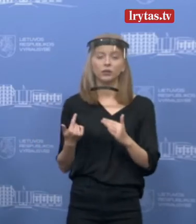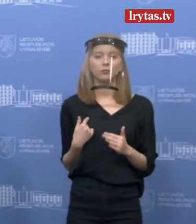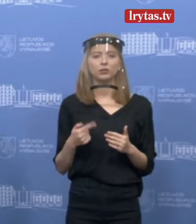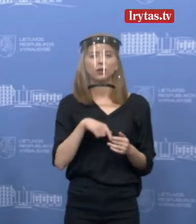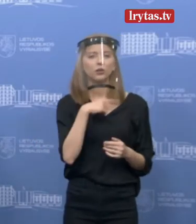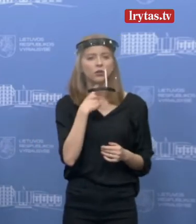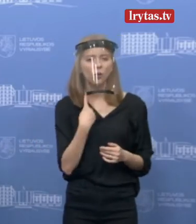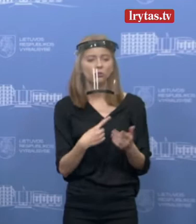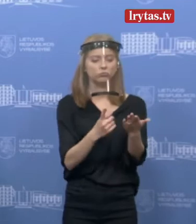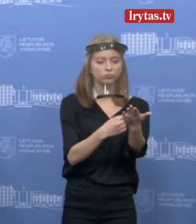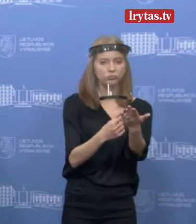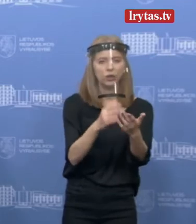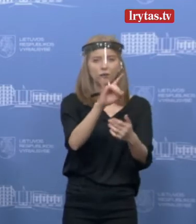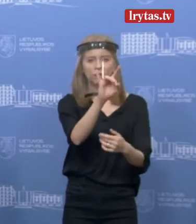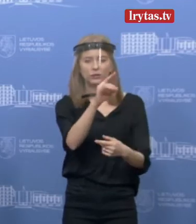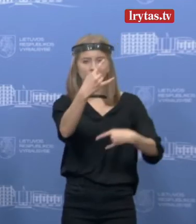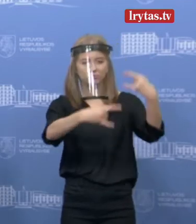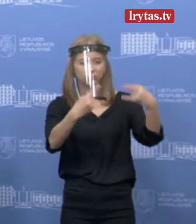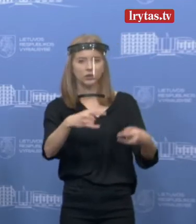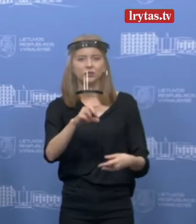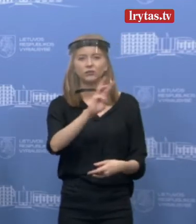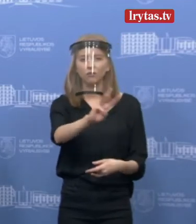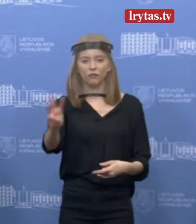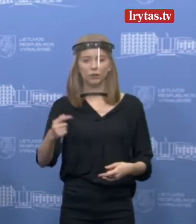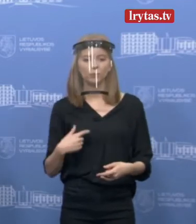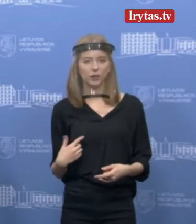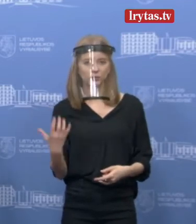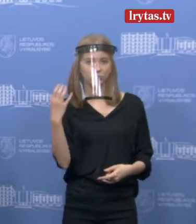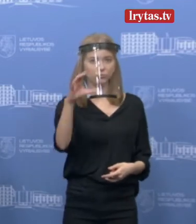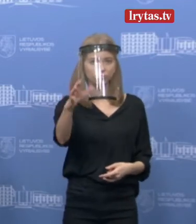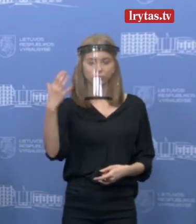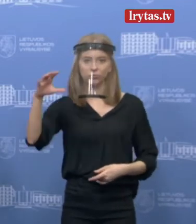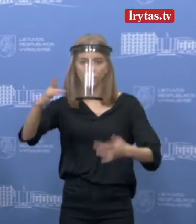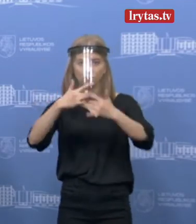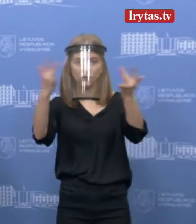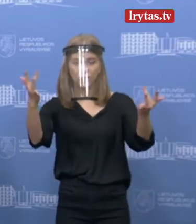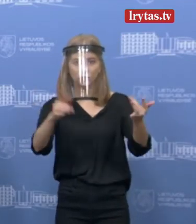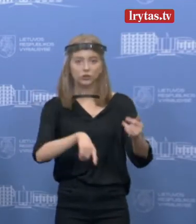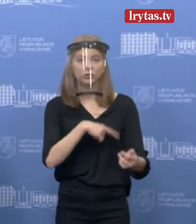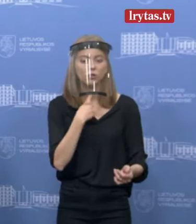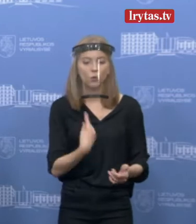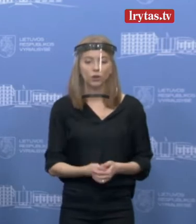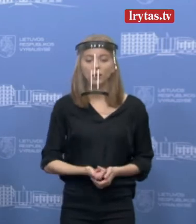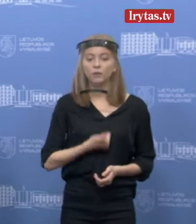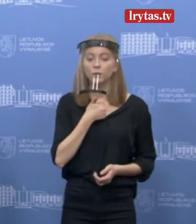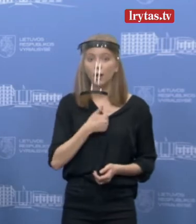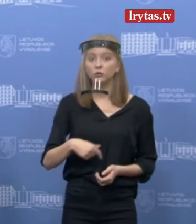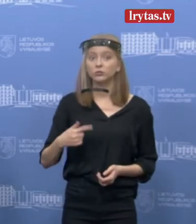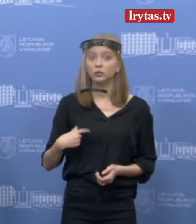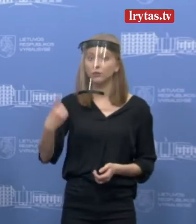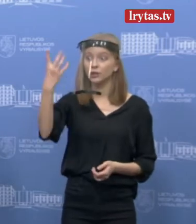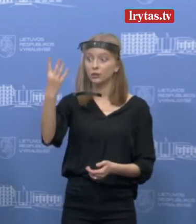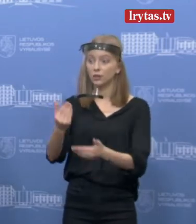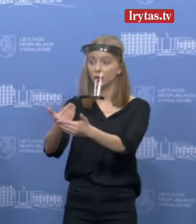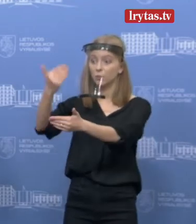kelias dešimt iš tikrųjų. Tai štai turint omeny, kad spauda išėina, na, į spaudą atiduodama, sakykim, taip dieną prieš, tai mums reikėjo